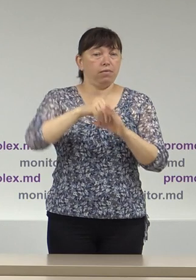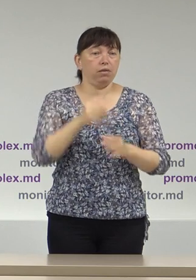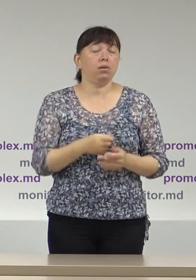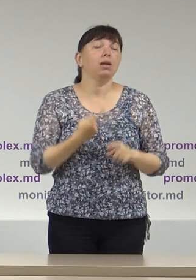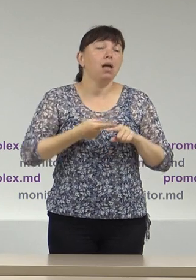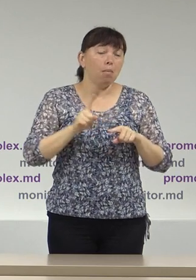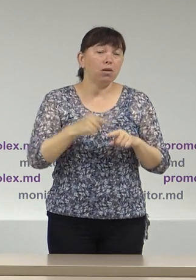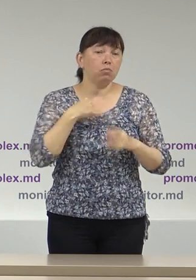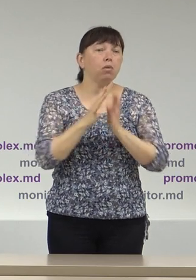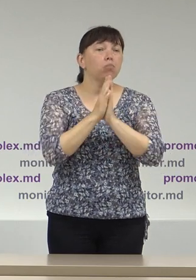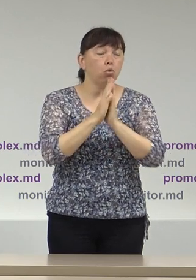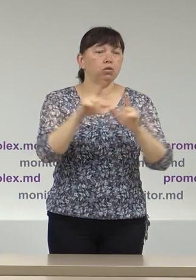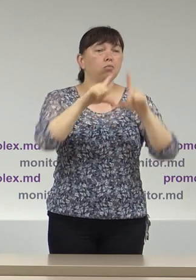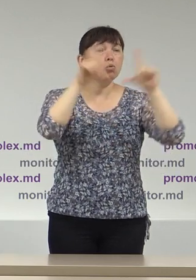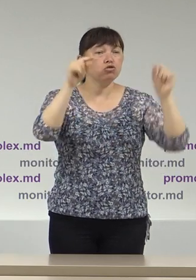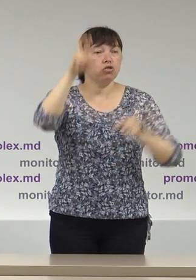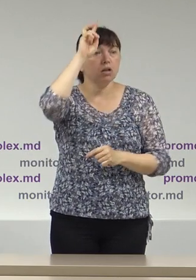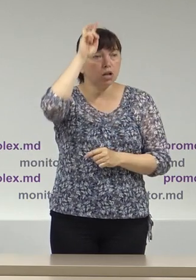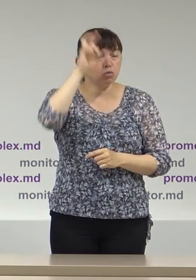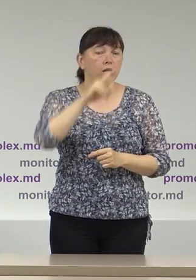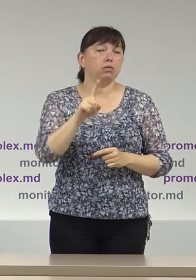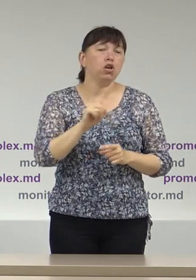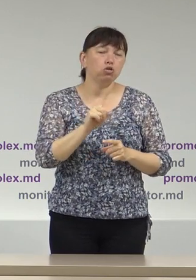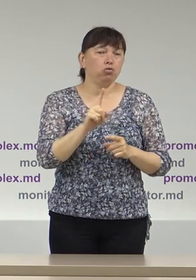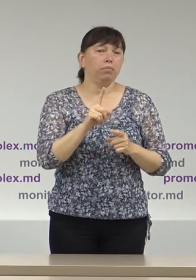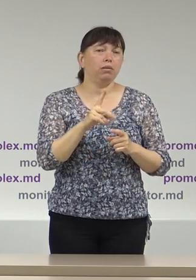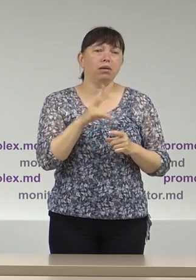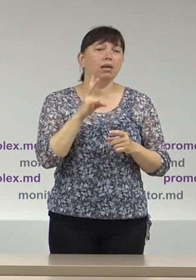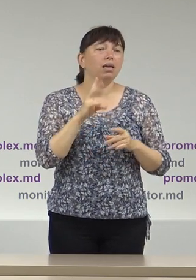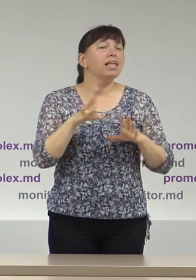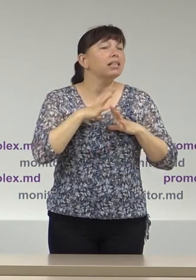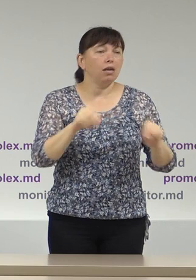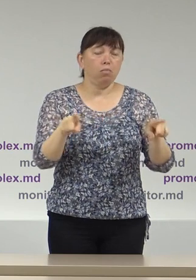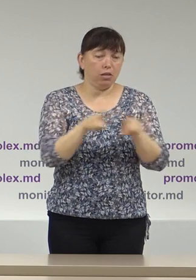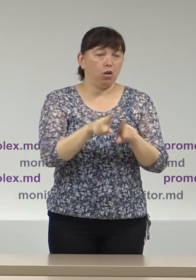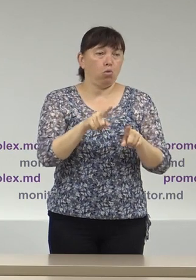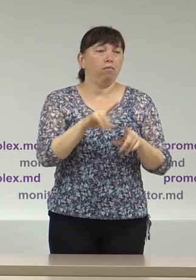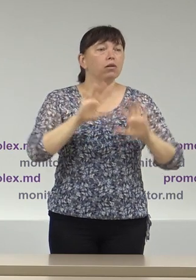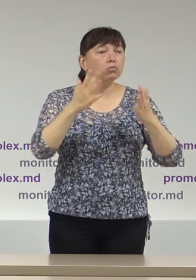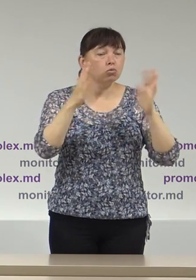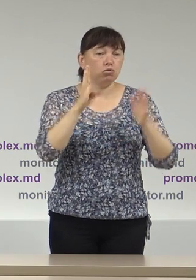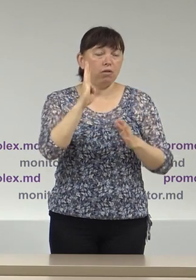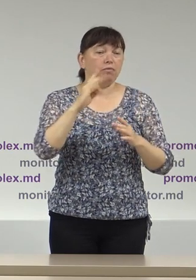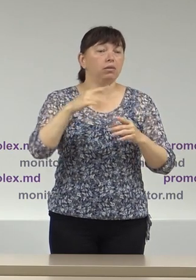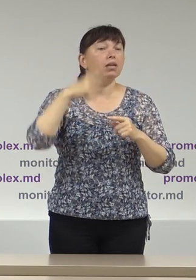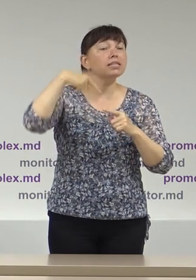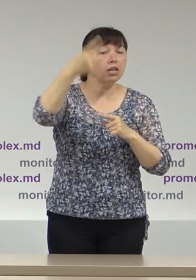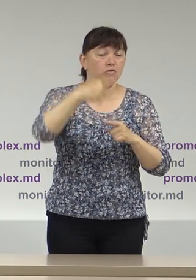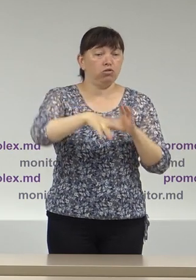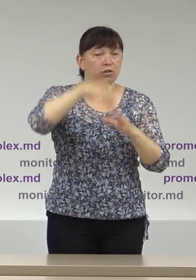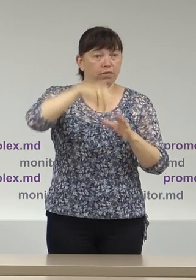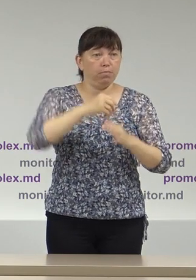chemăm instituțiile publice să se abțină de la astfel de acțiuni pe viitor în campania electorală. Cât privește